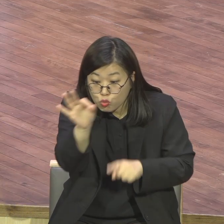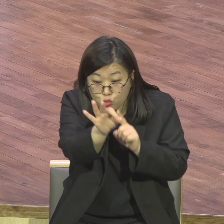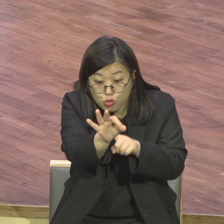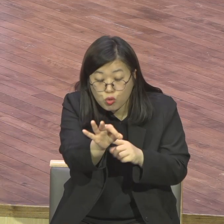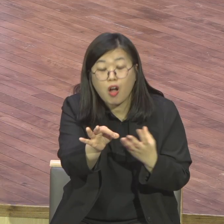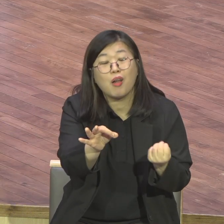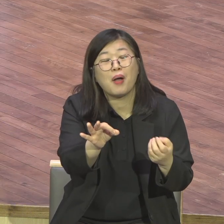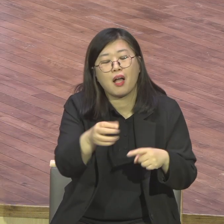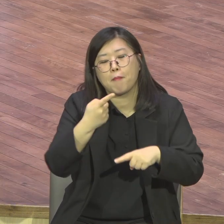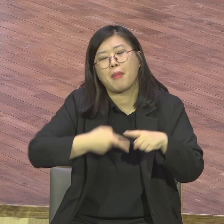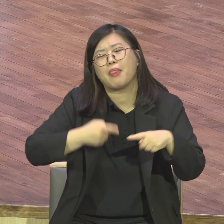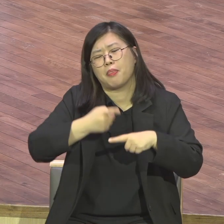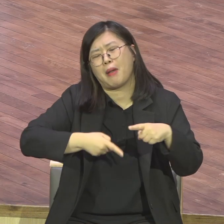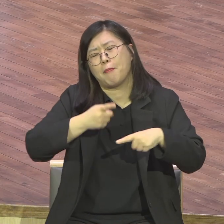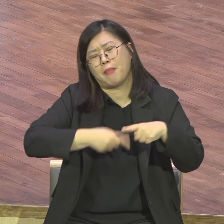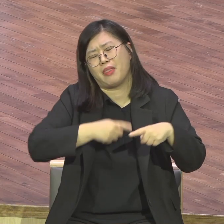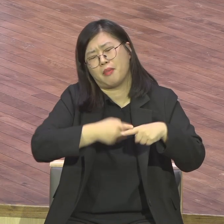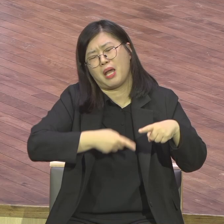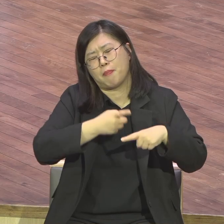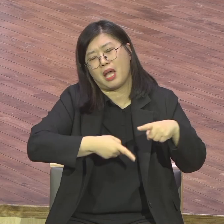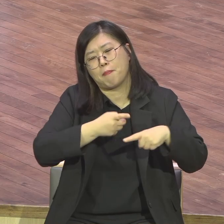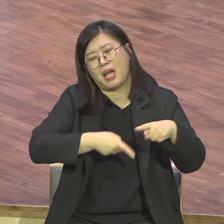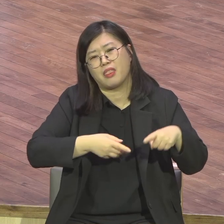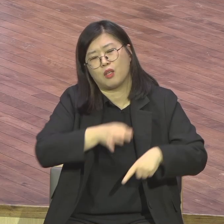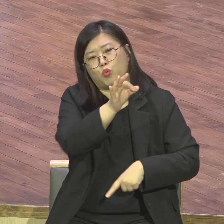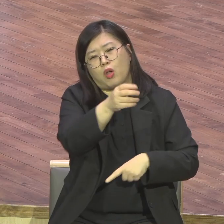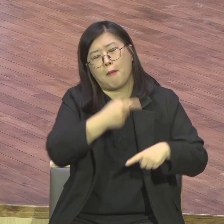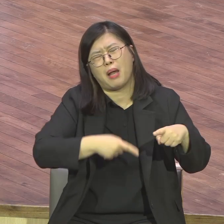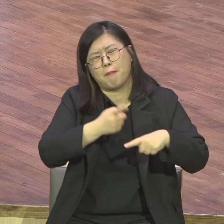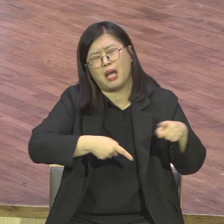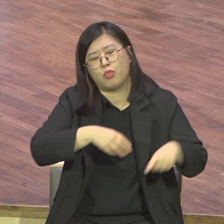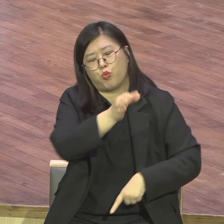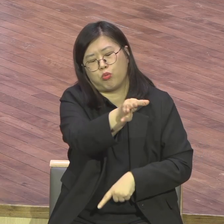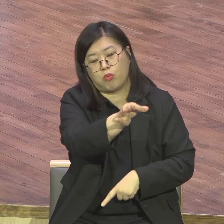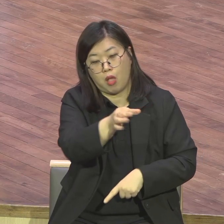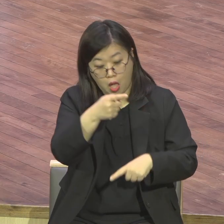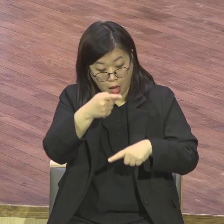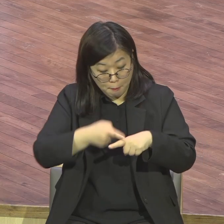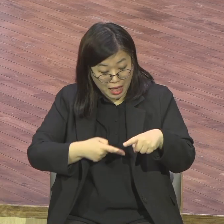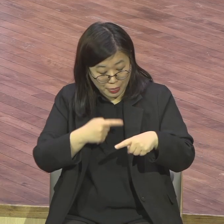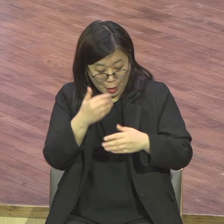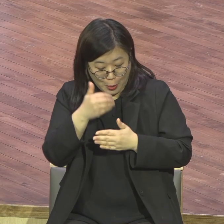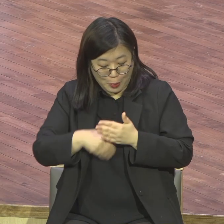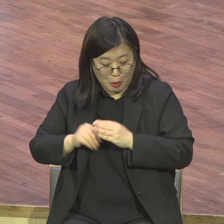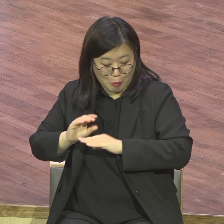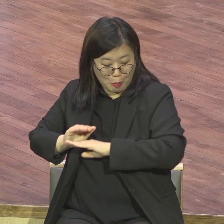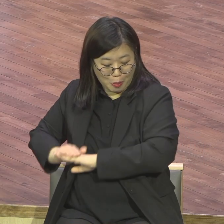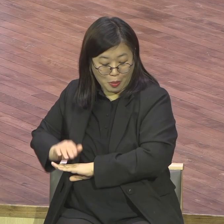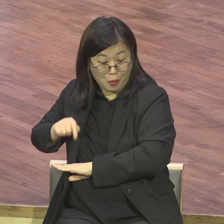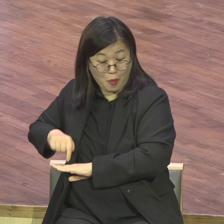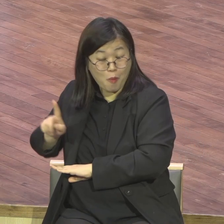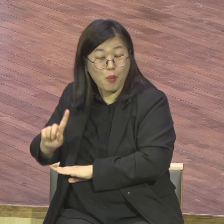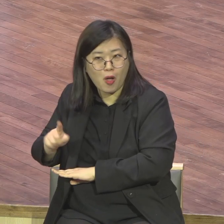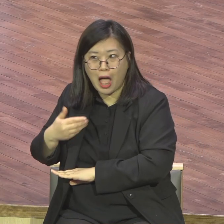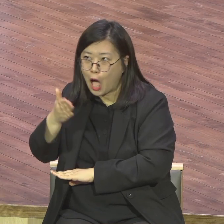살아야지 애들 뭐 어떻게 하려고 반을 팔아가지고 반을 잘라내놓고 바쳤어요.